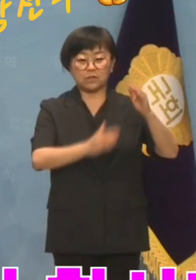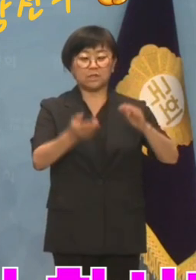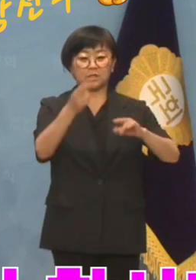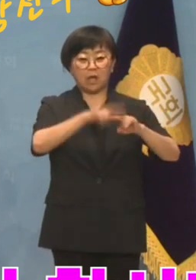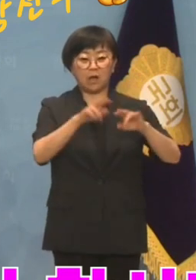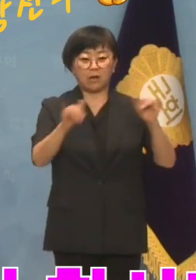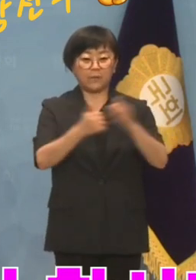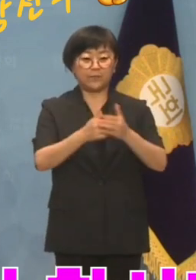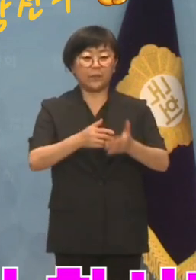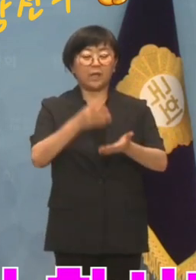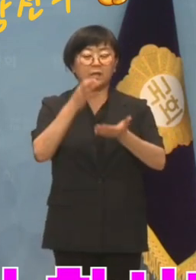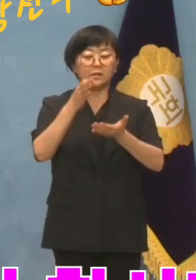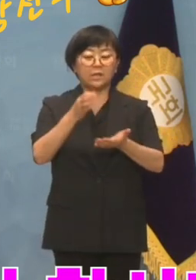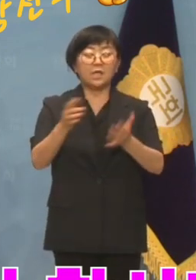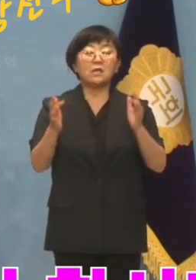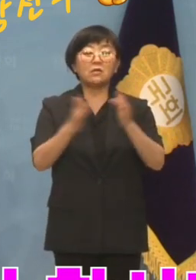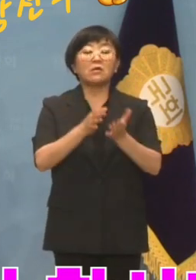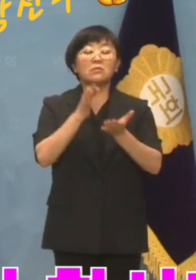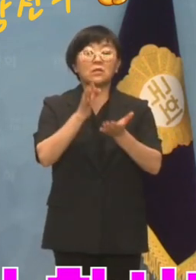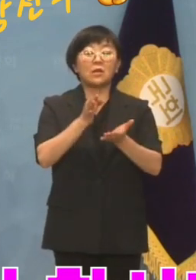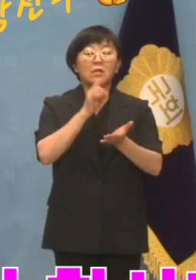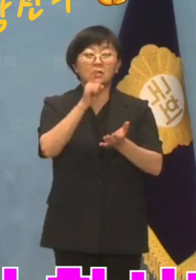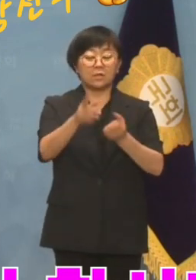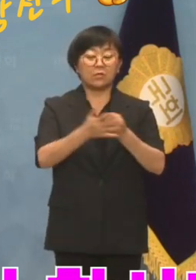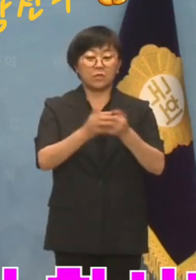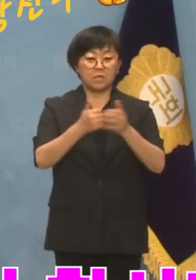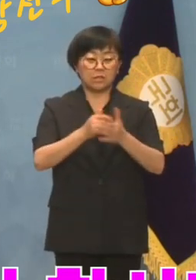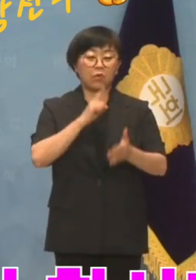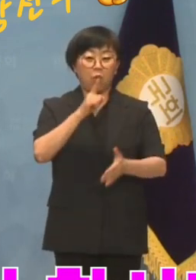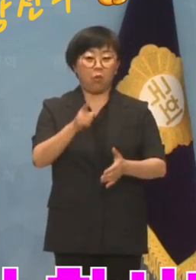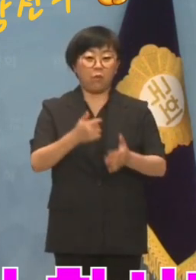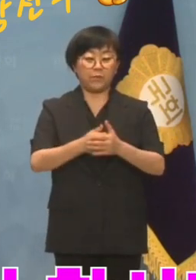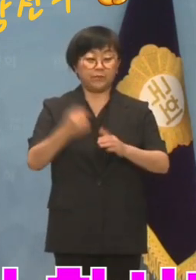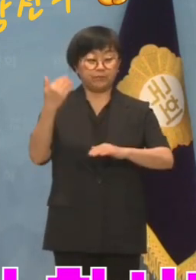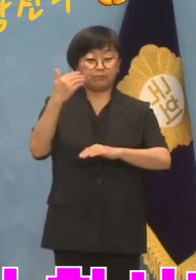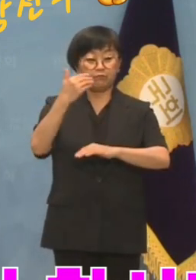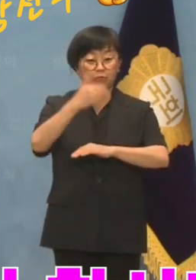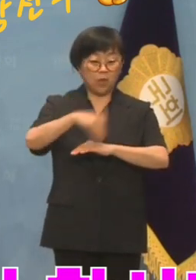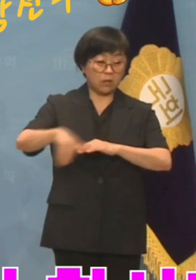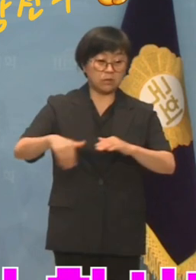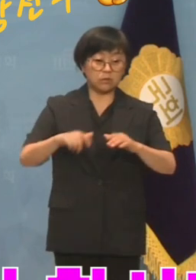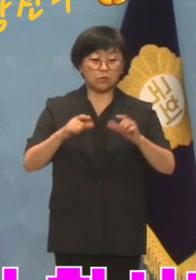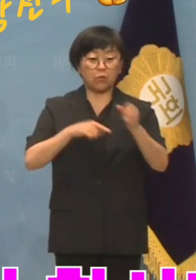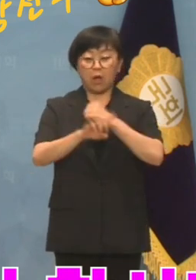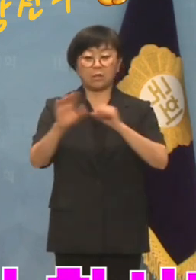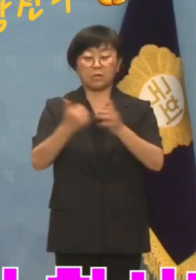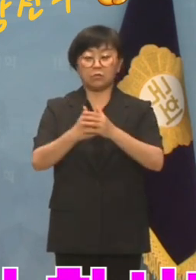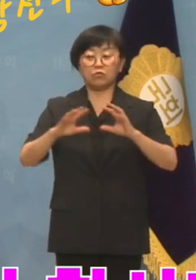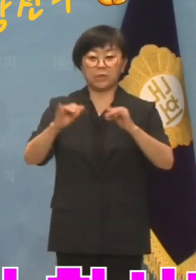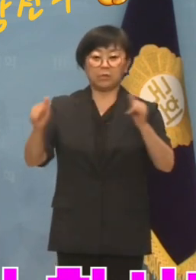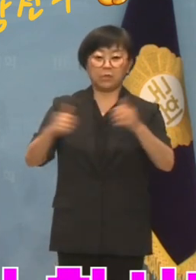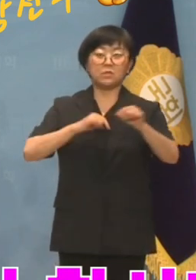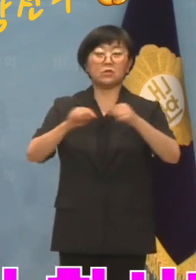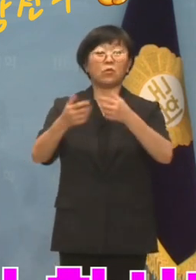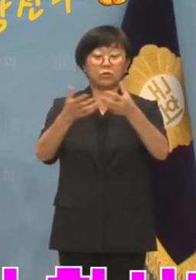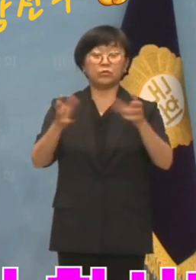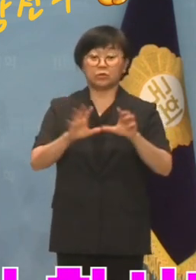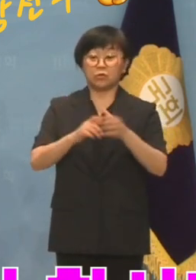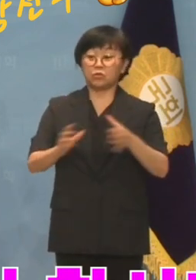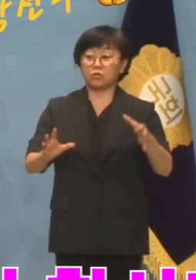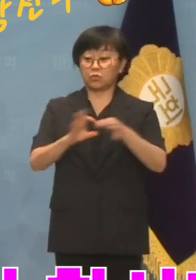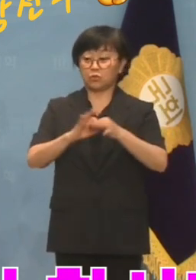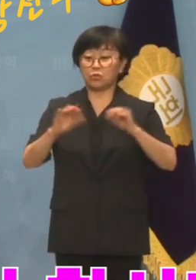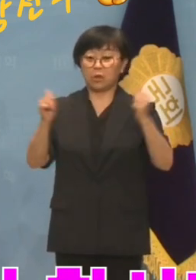가상자산을 신고하도록 하겠습니다. 정략적 의도가 아니라면 국민의힘은 지도부부터